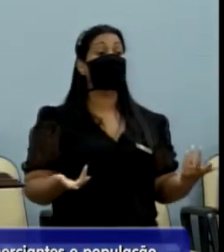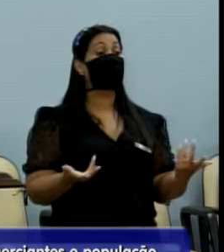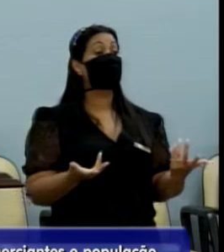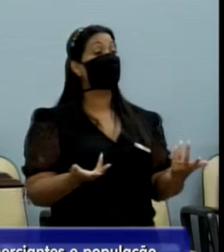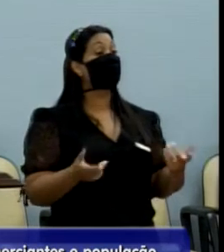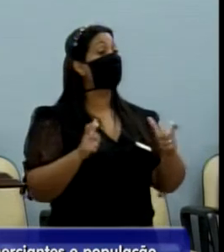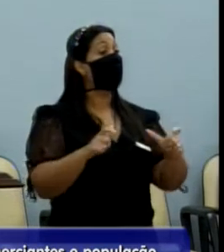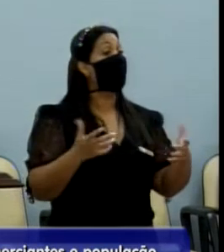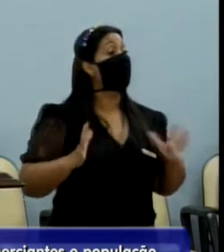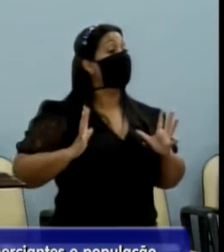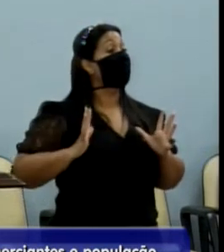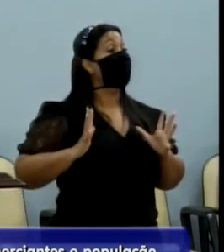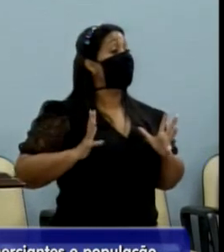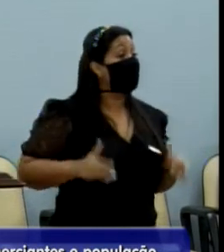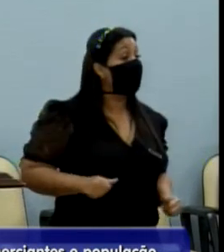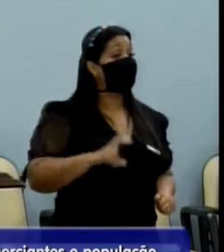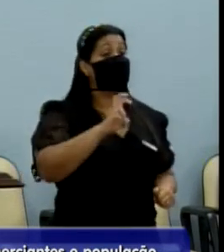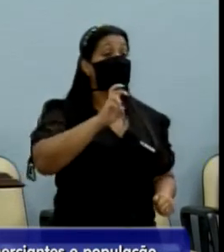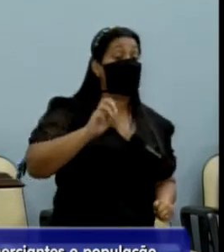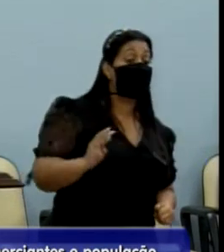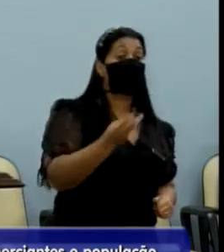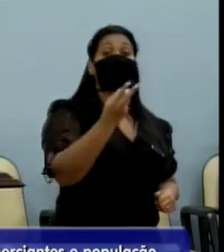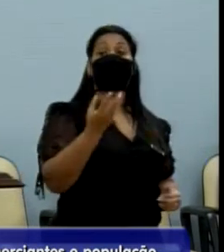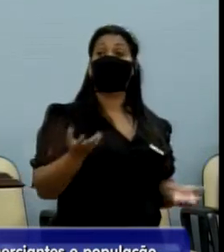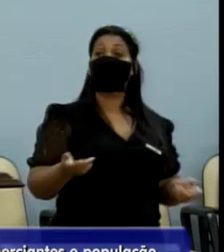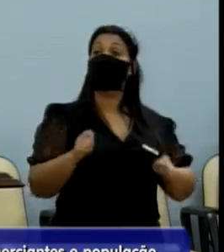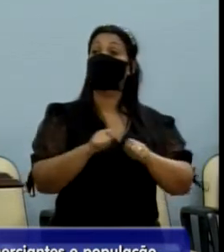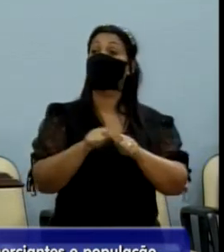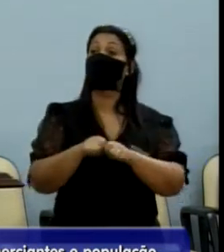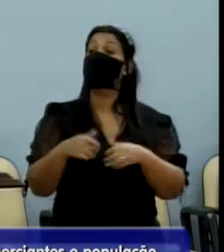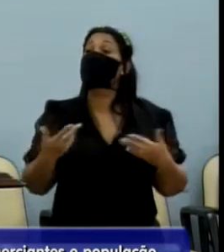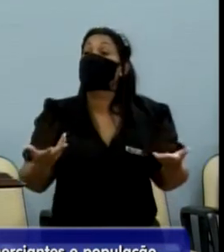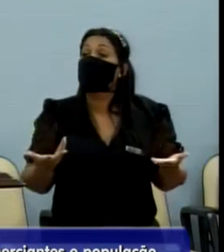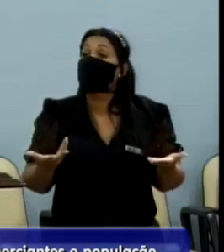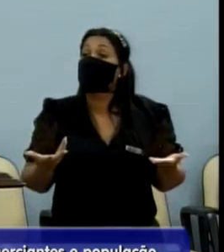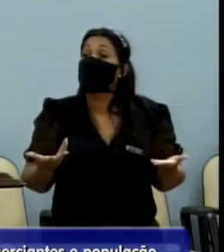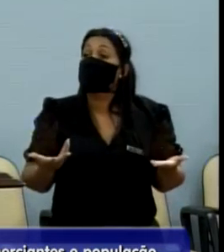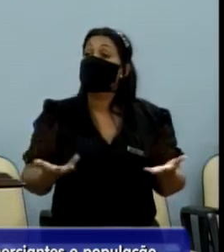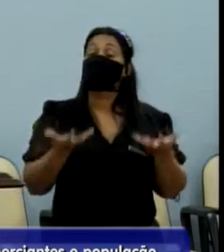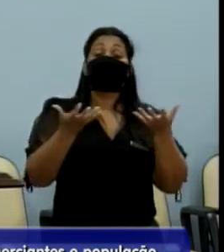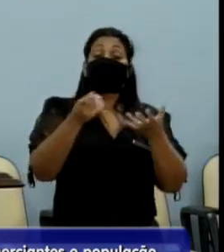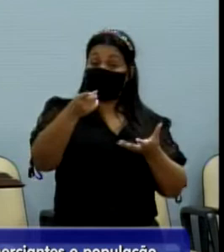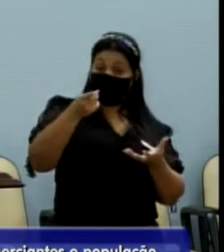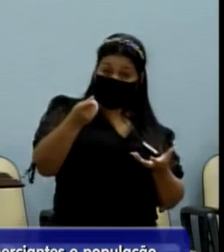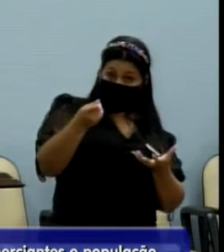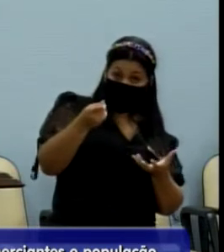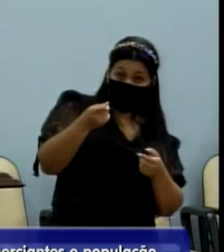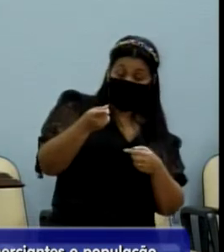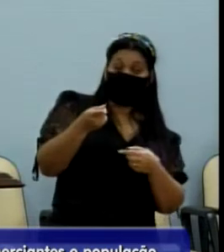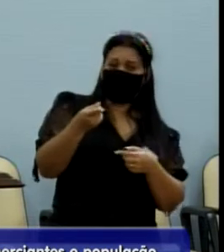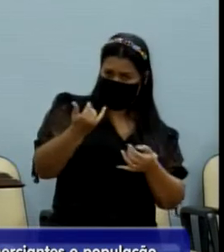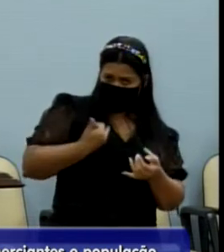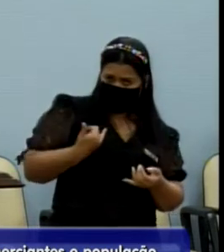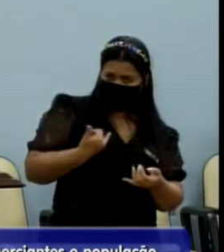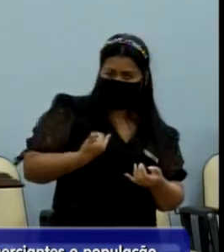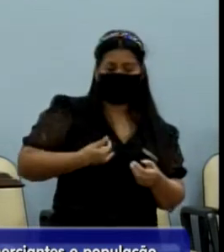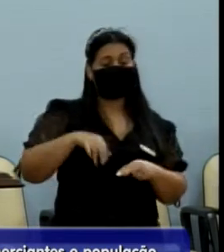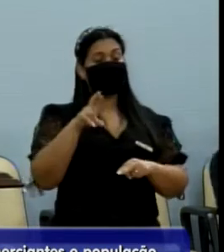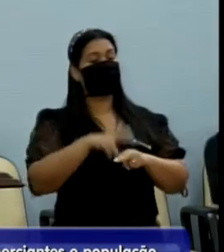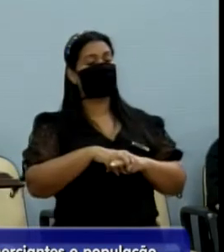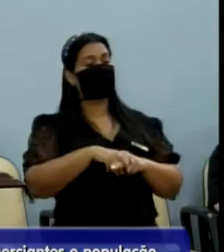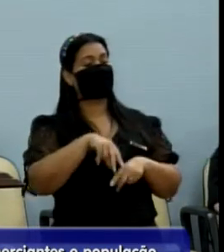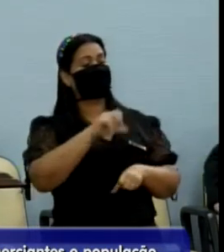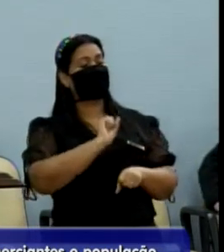aquela limpeza de 5 milhões que fizeram no começo do ano, secretário? Eu queria que o senhor desse uma saída do banquinho